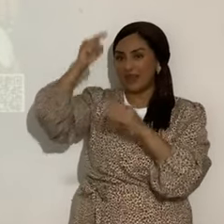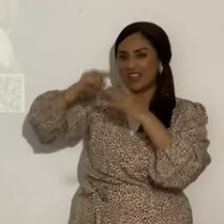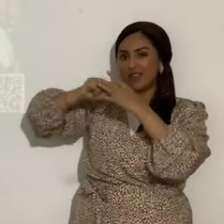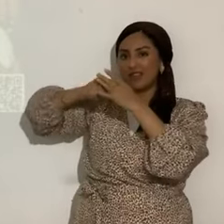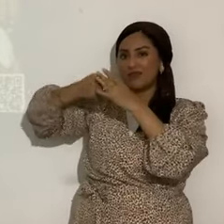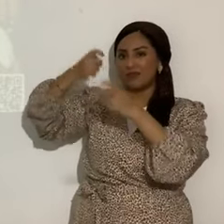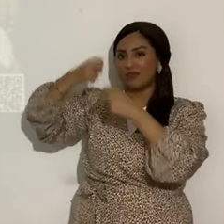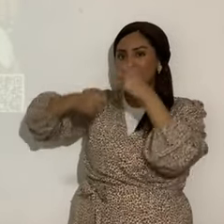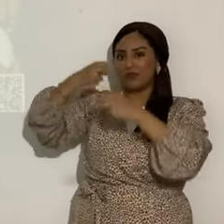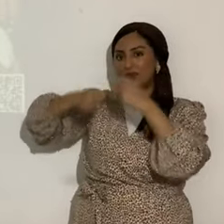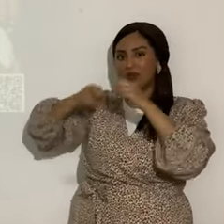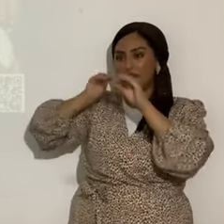sobre todos los moradores de esta tierra.